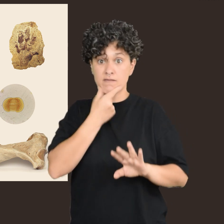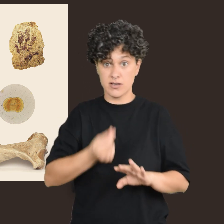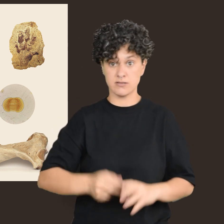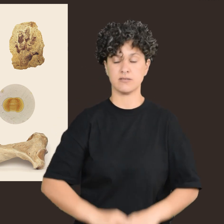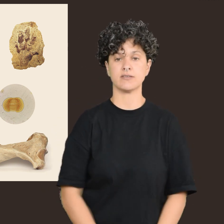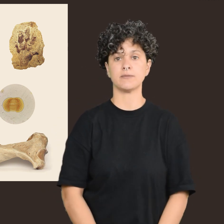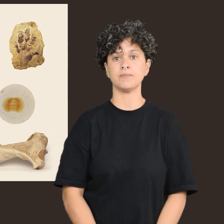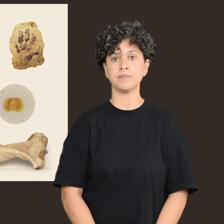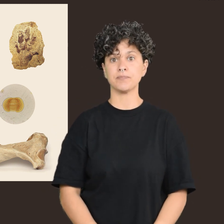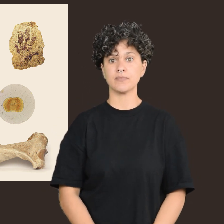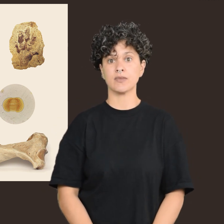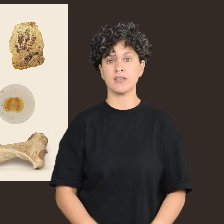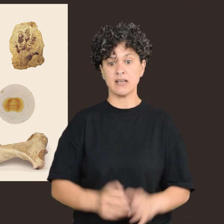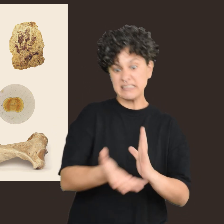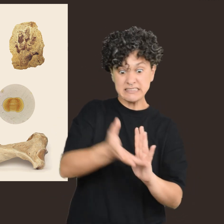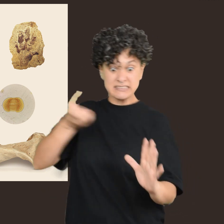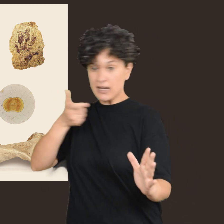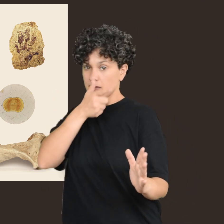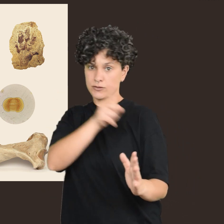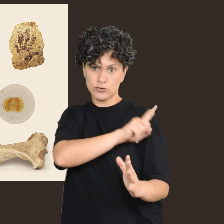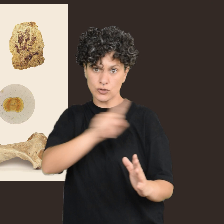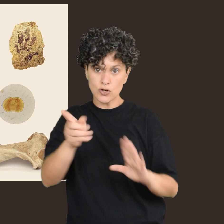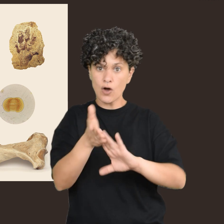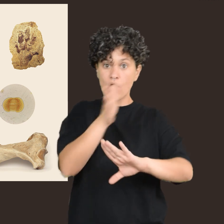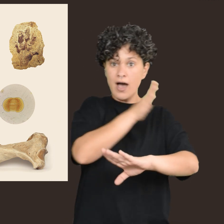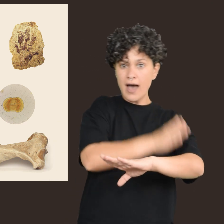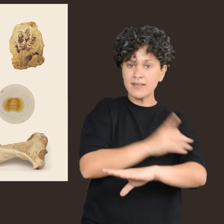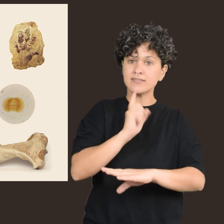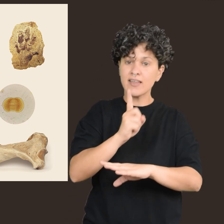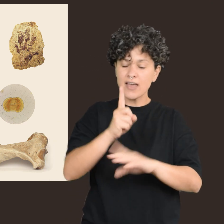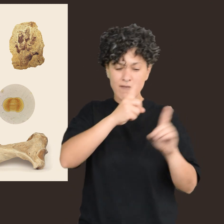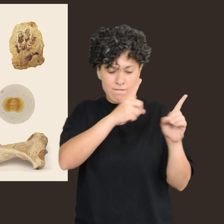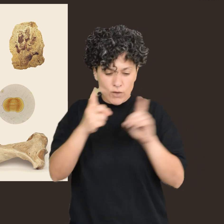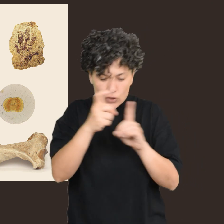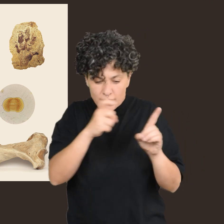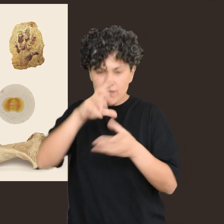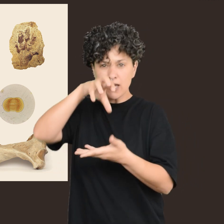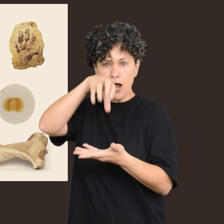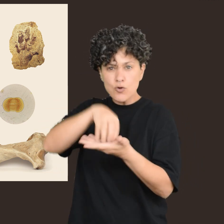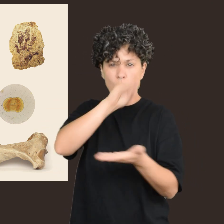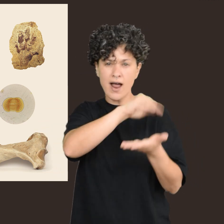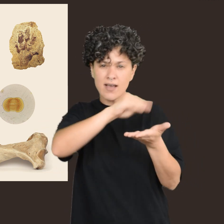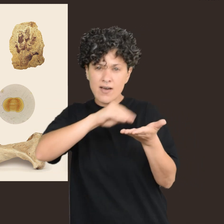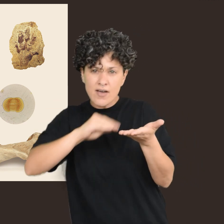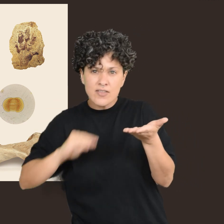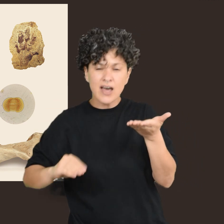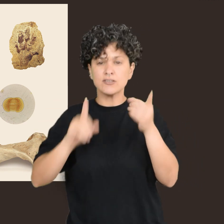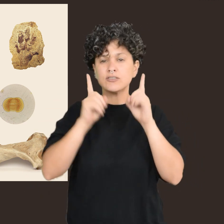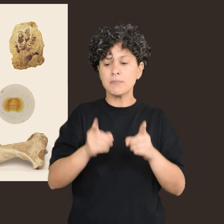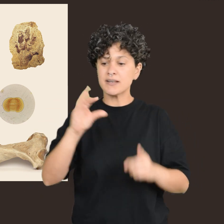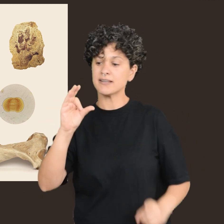se encuentra se deben tomar datos sobre su posición, fotografías y muestras del sedimento en el que se encuentra, pues